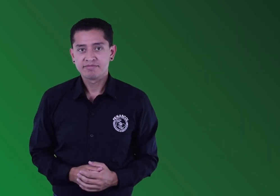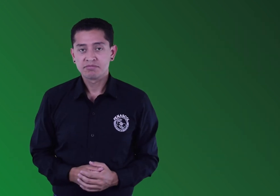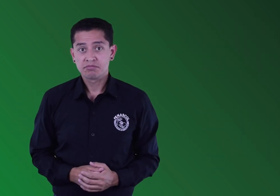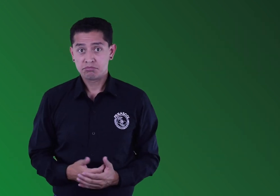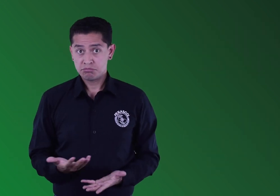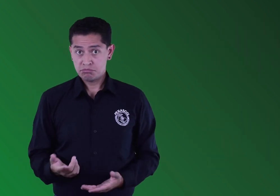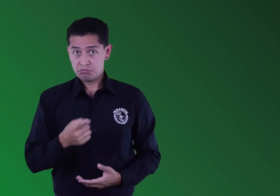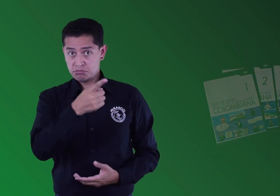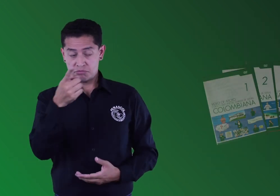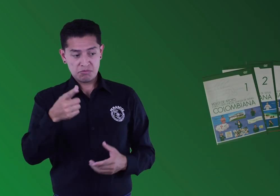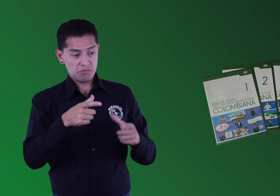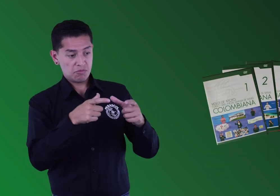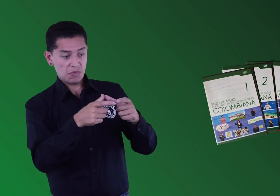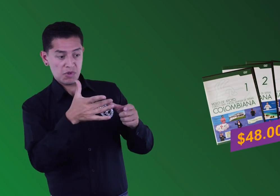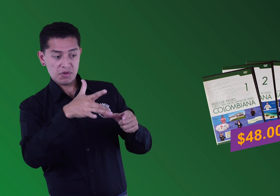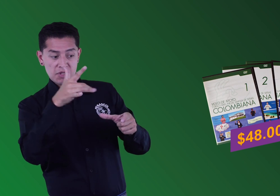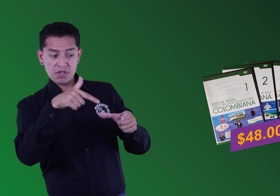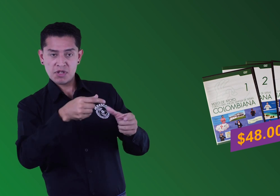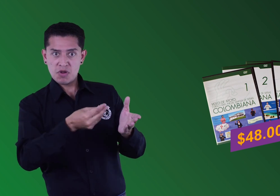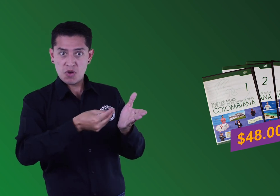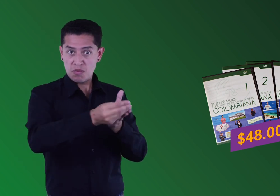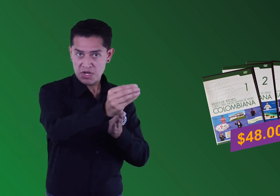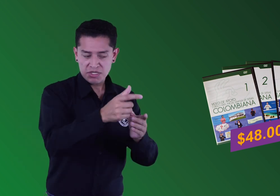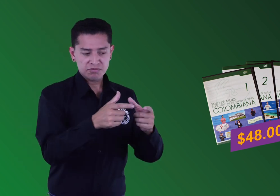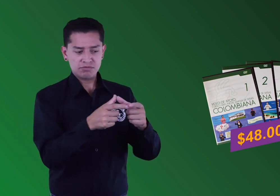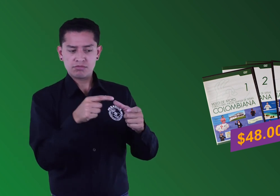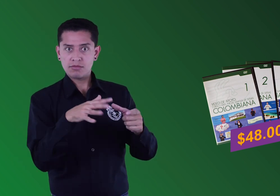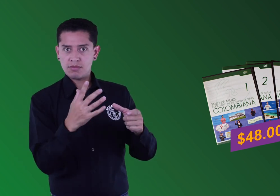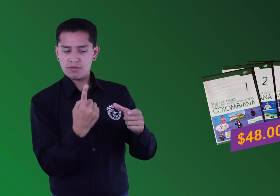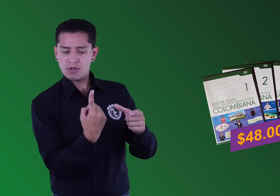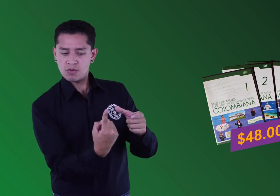La colección completa de DVDs del nivel 1 al 4